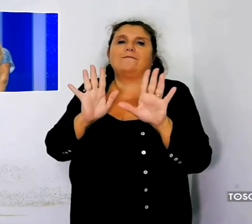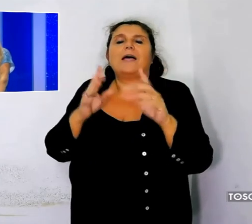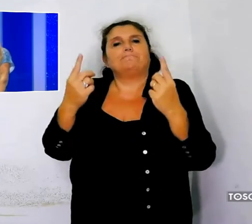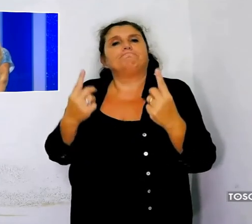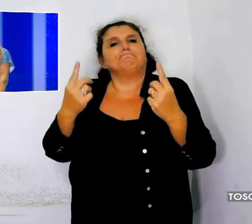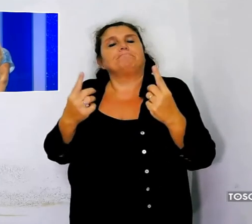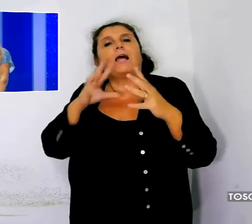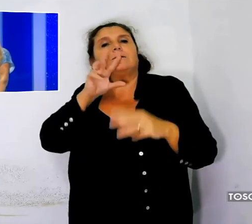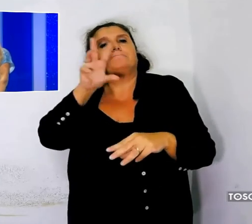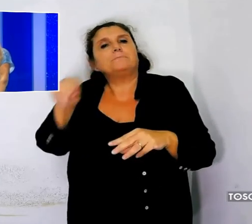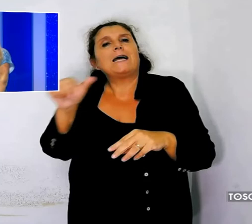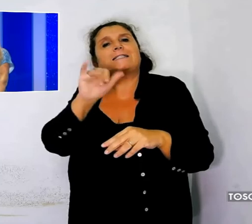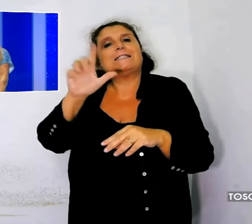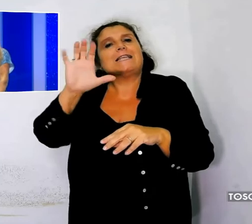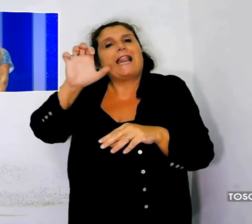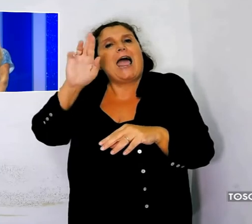Sileri.